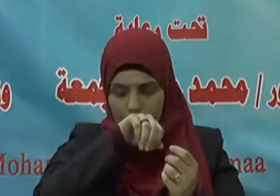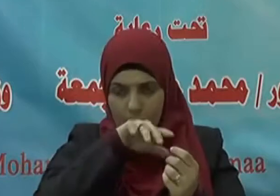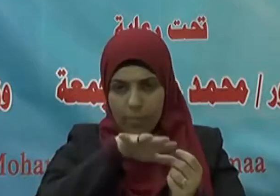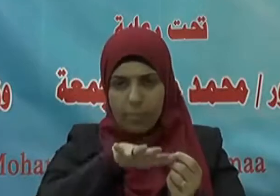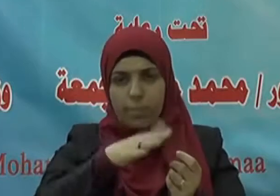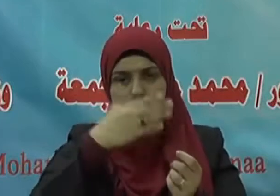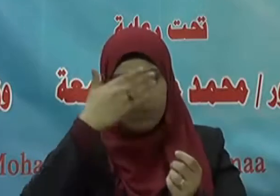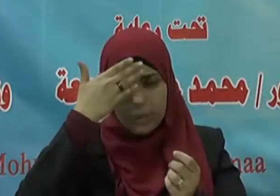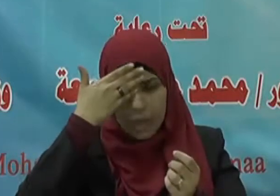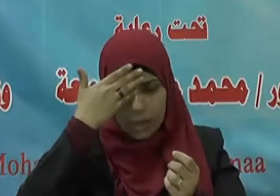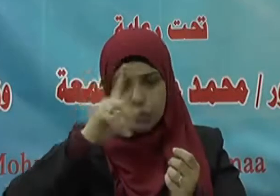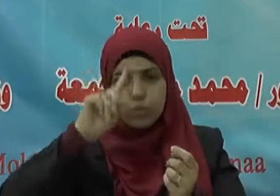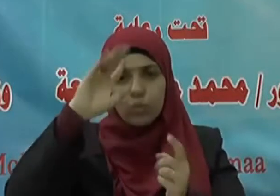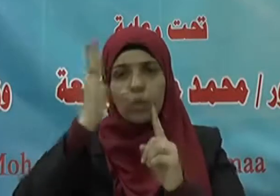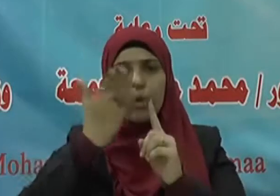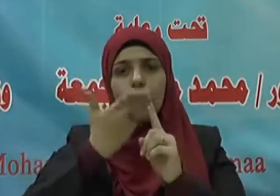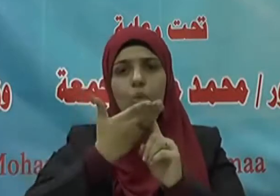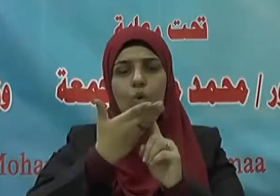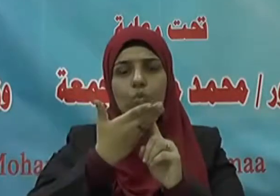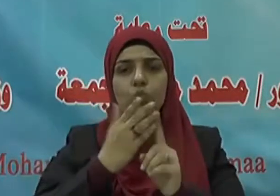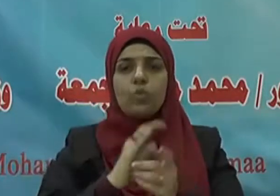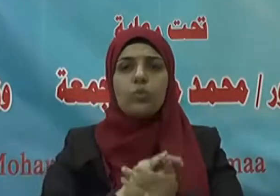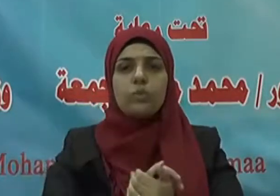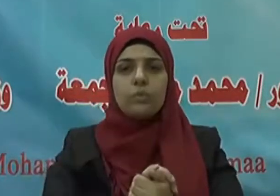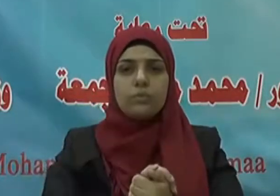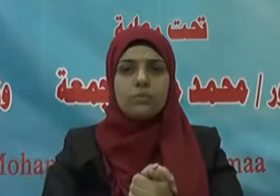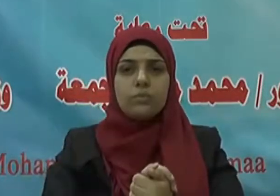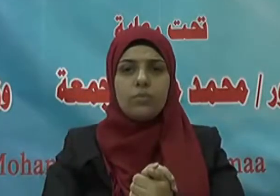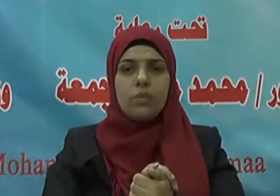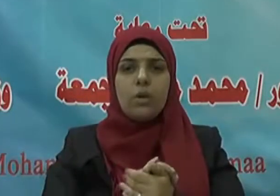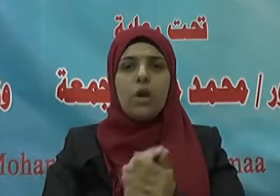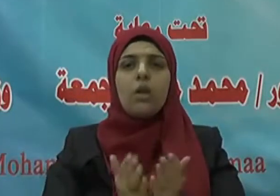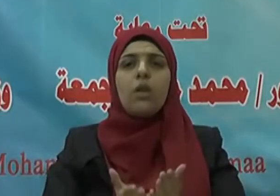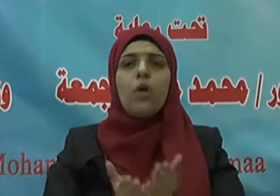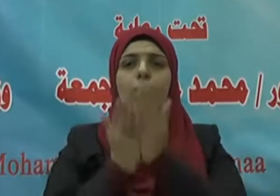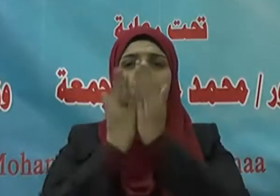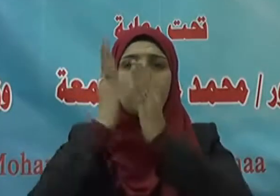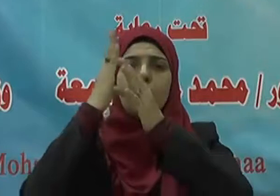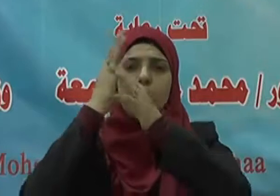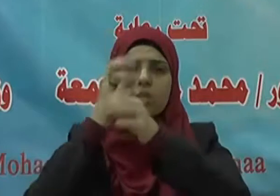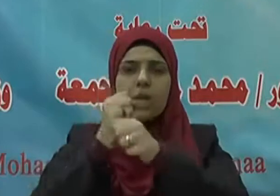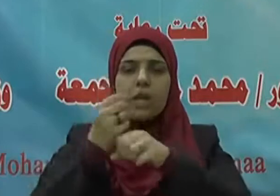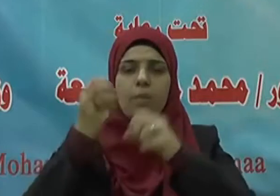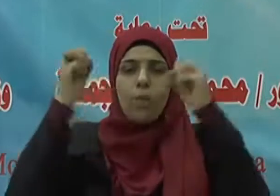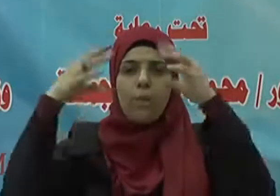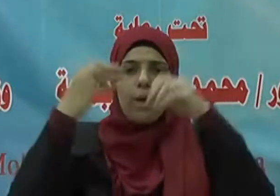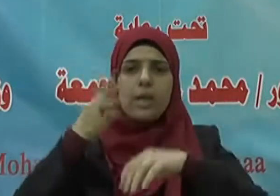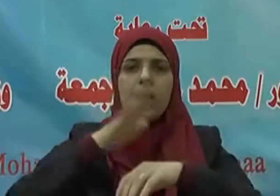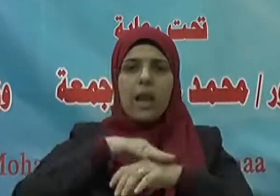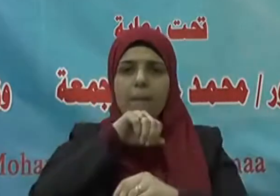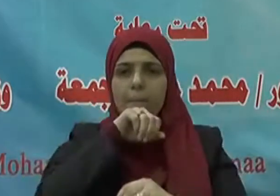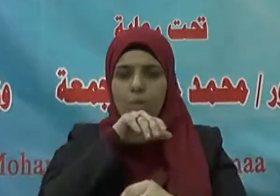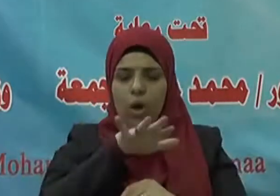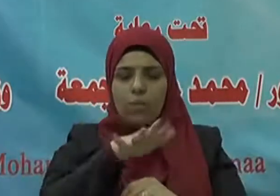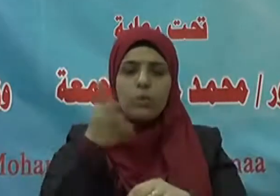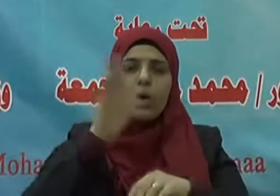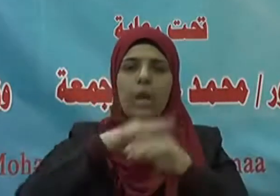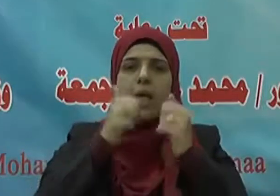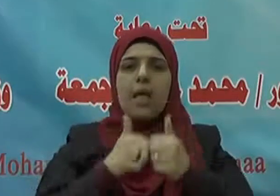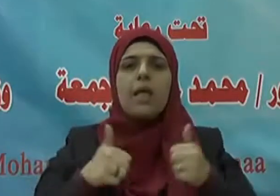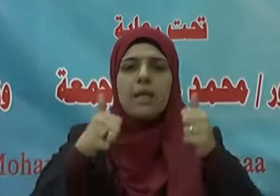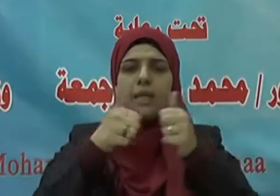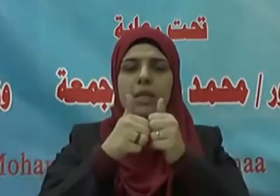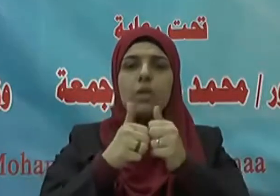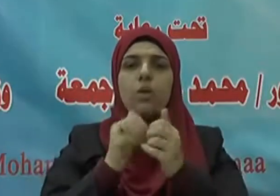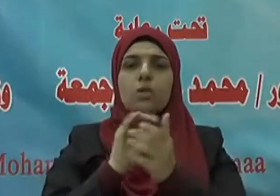سيدنا ونبينا محمدًا عبده ورسوله اللهم صل وسلم وبارك